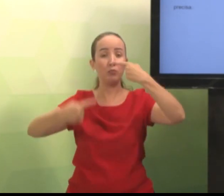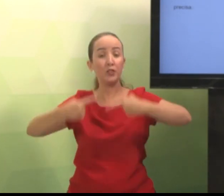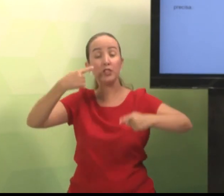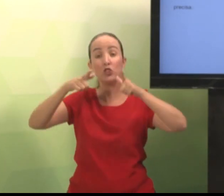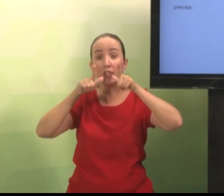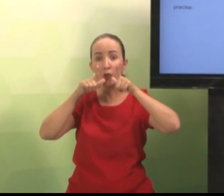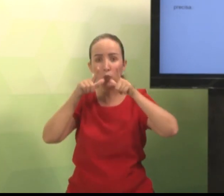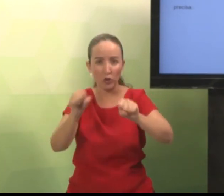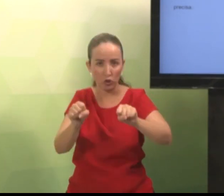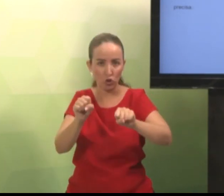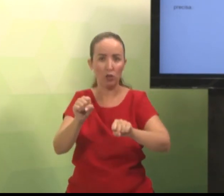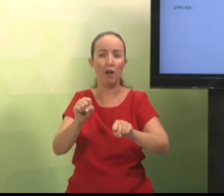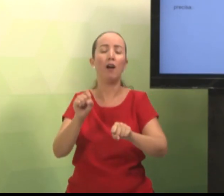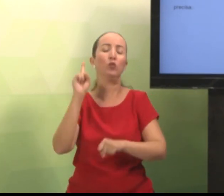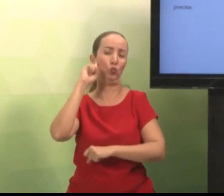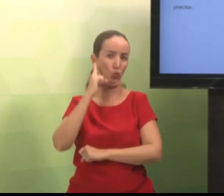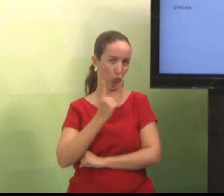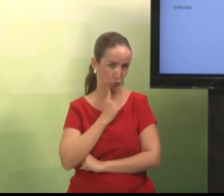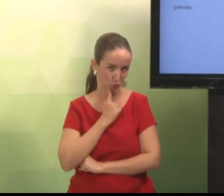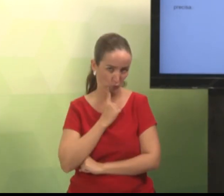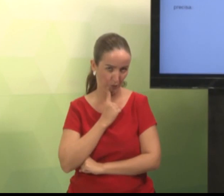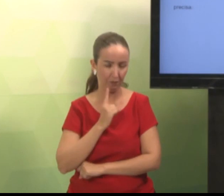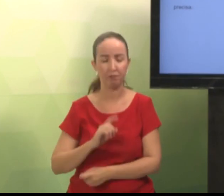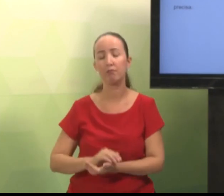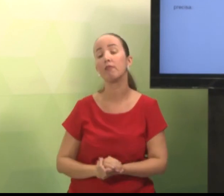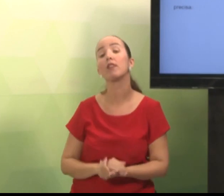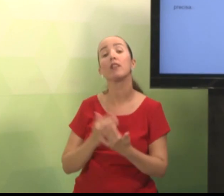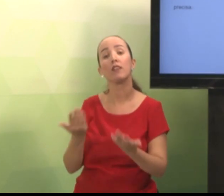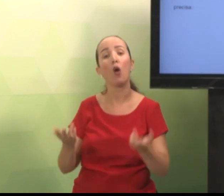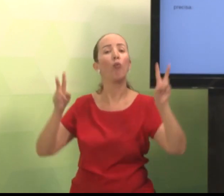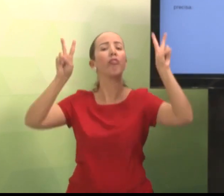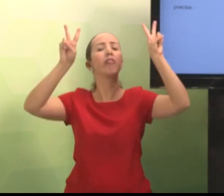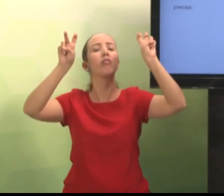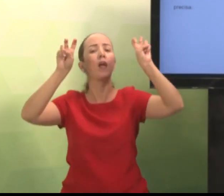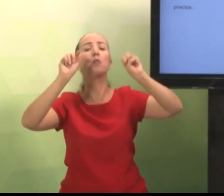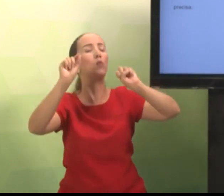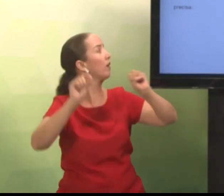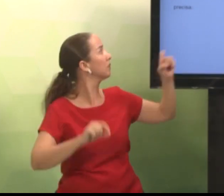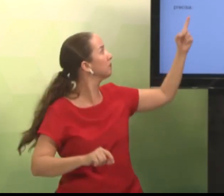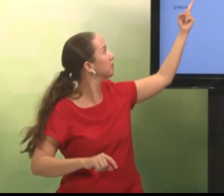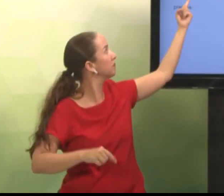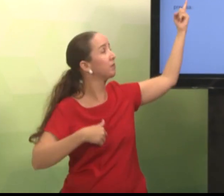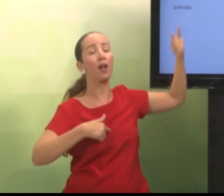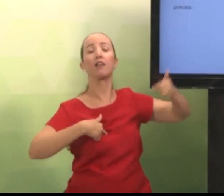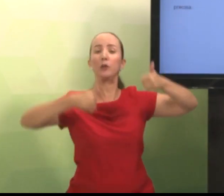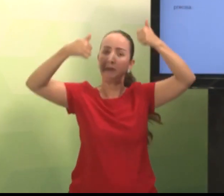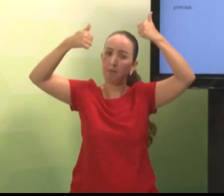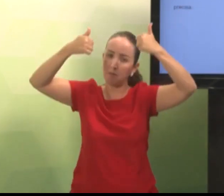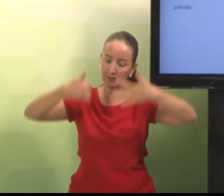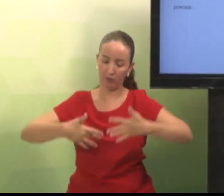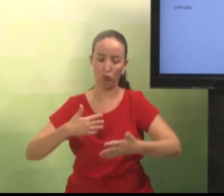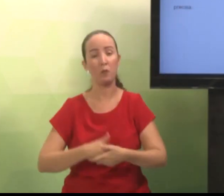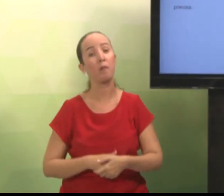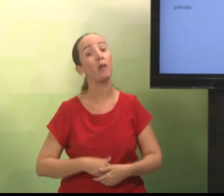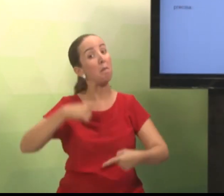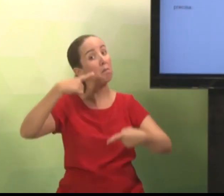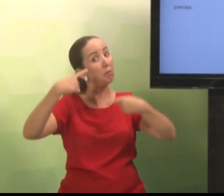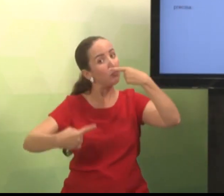Políticas educacionais e políticas linguísticas relacionadas a surdos. Então, vejam. Aqui nesse parágrafo, eu vou explicar